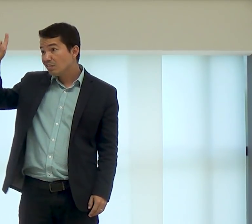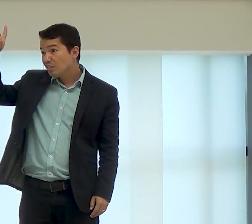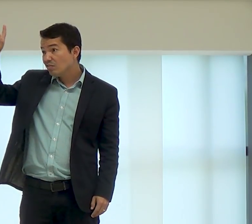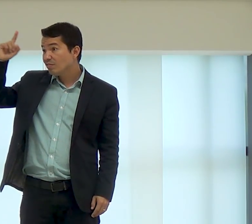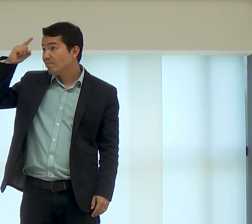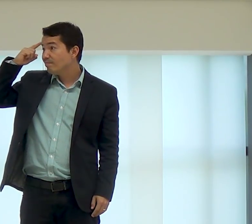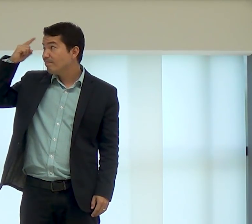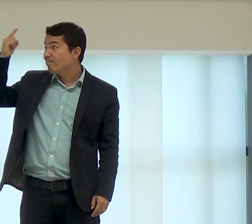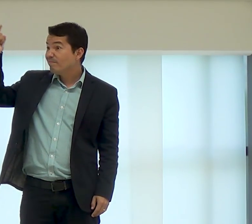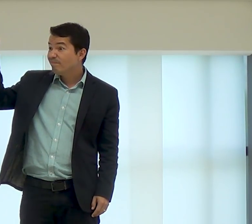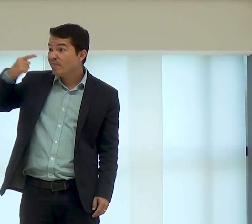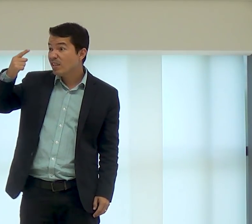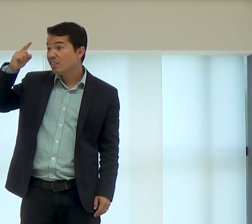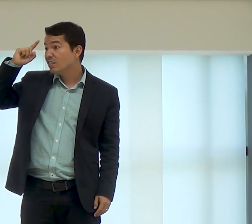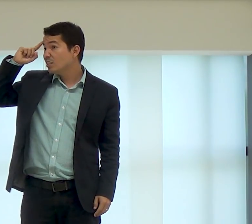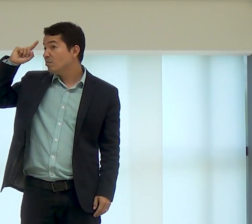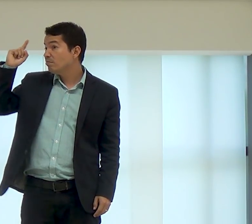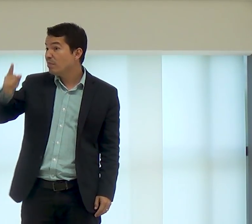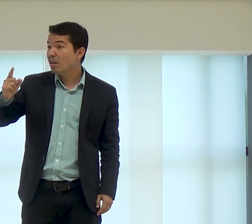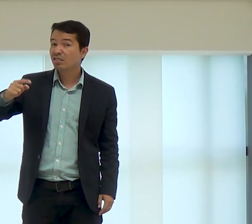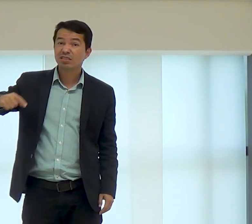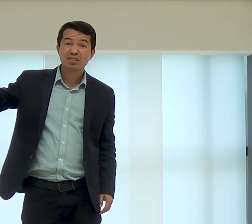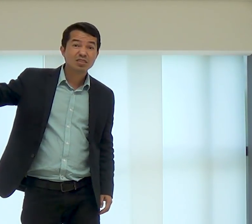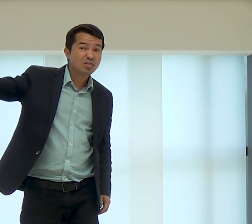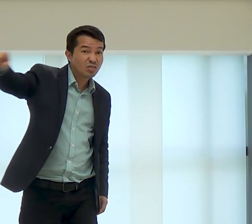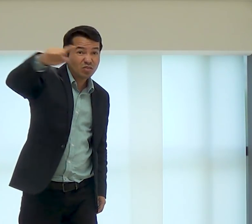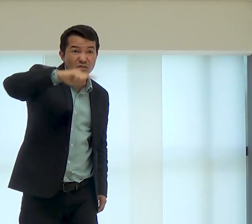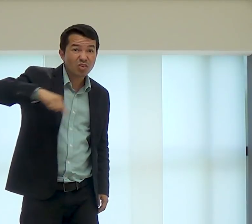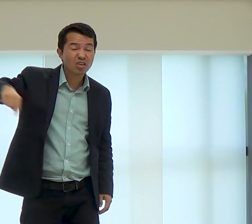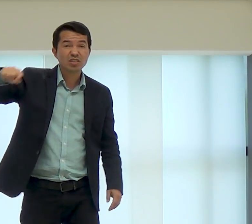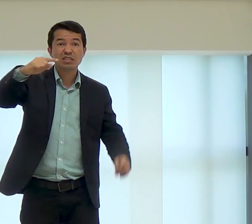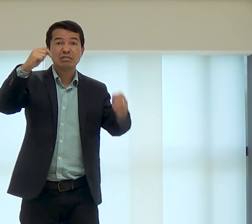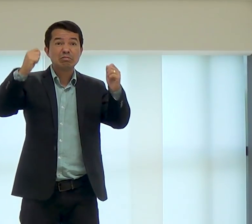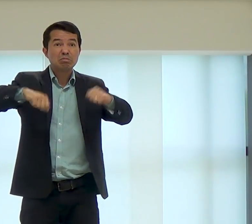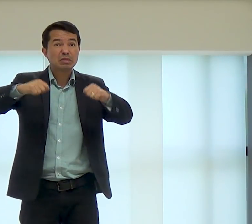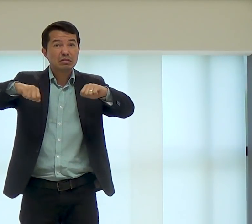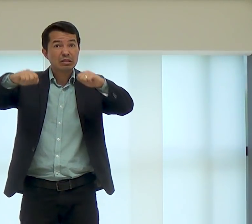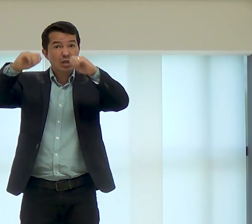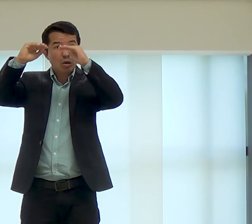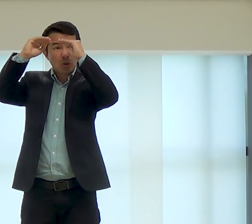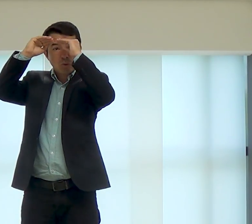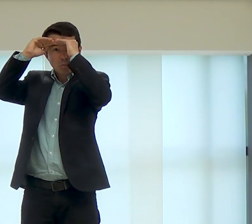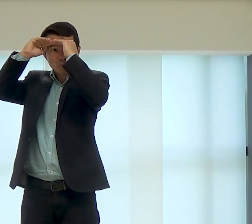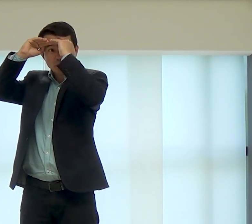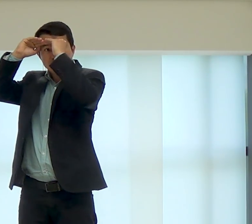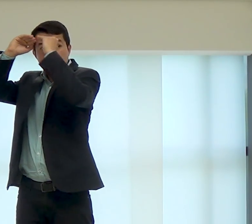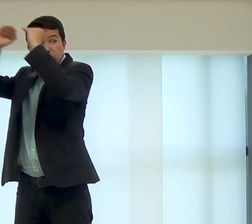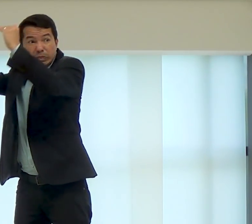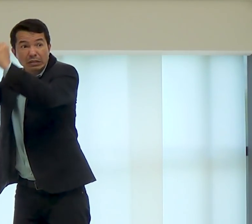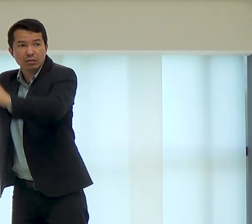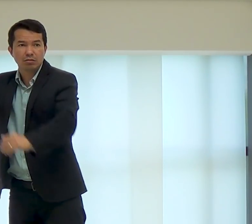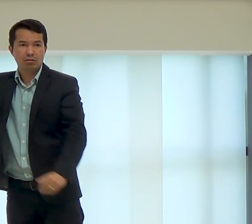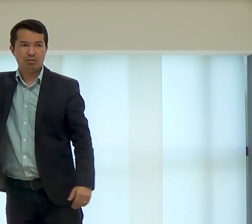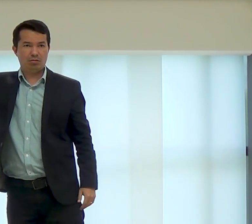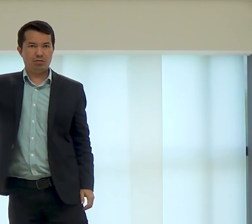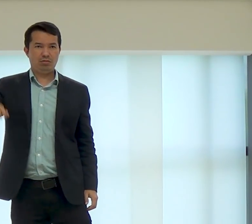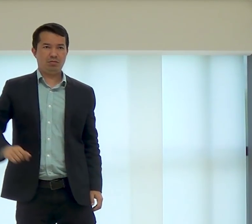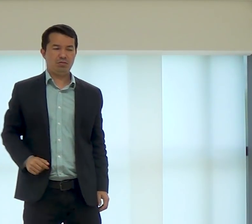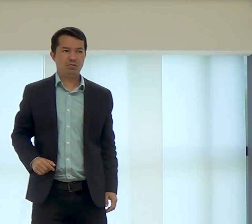Deus, diante da situação, Deus mandou que eles se casassem, José obedeceu, e